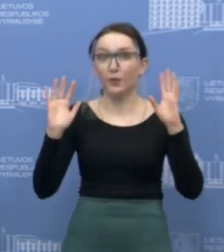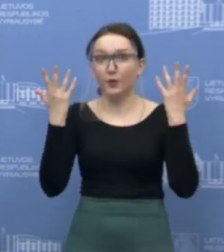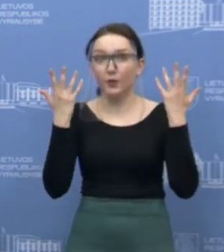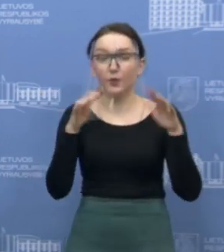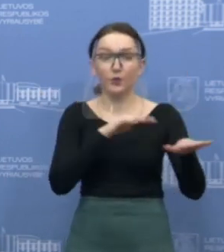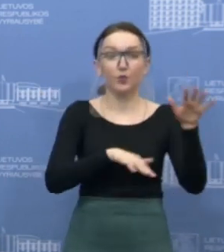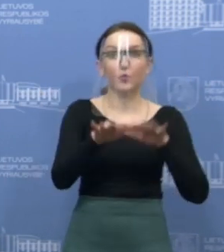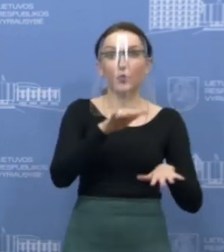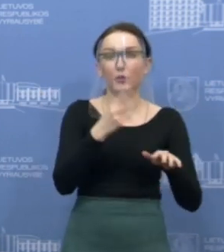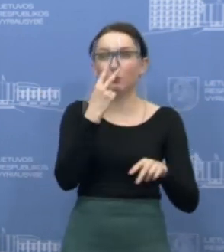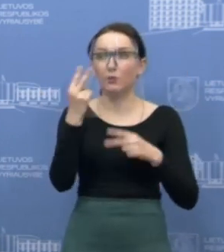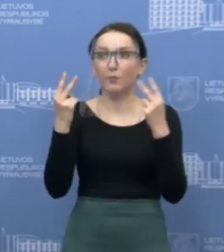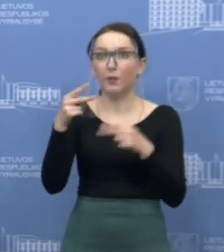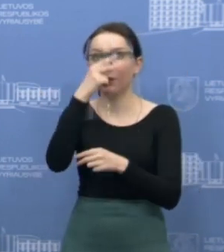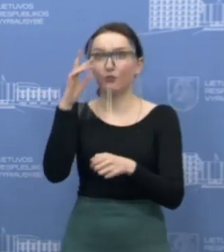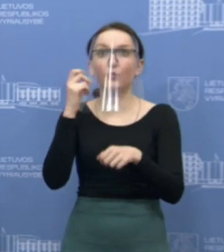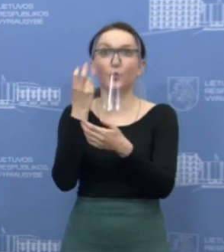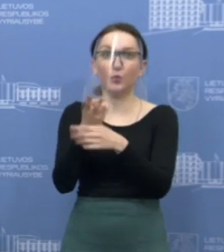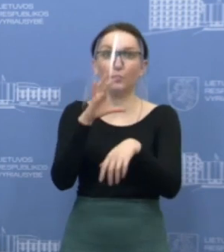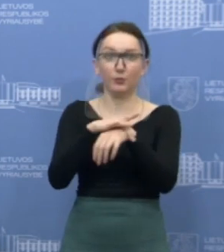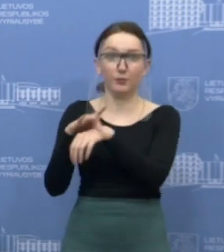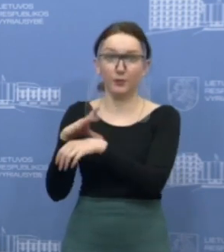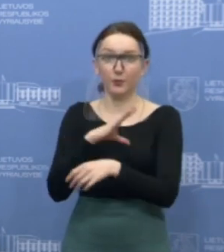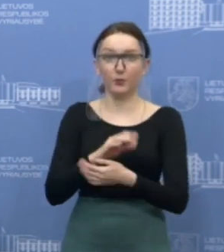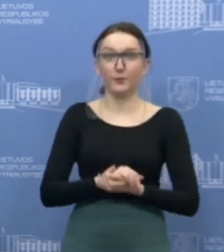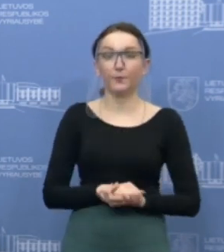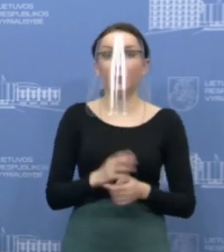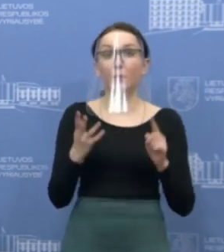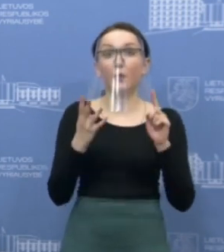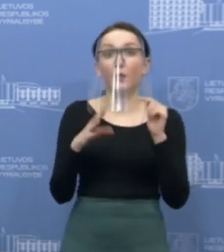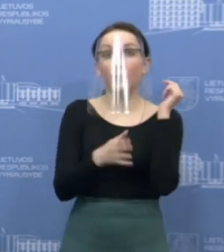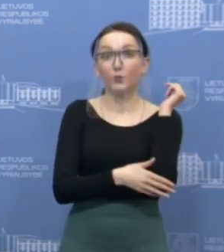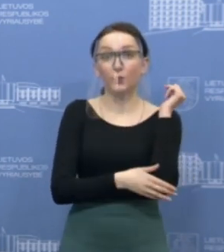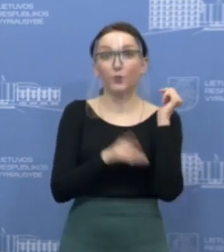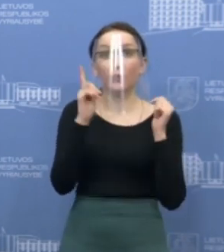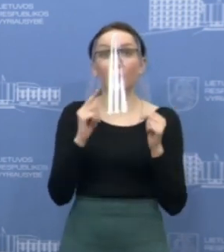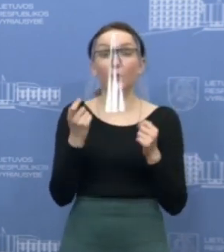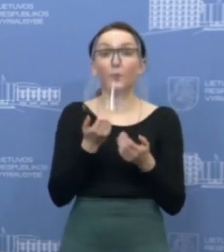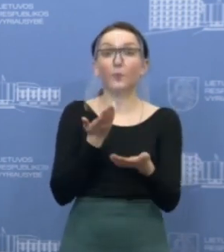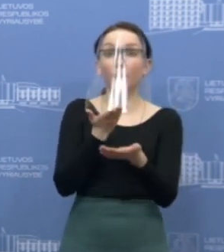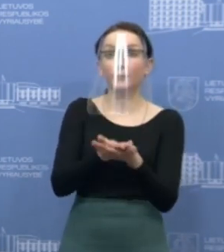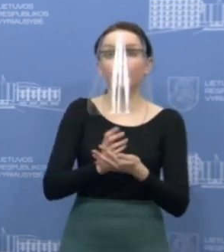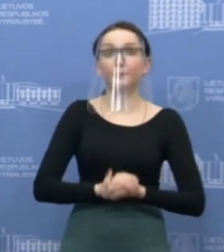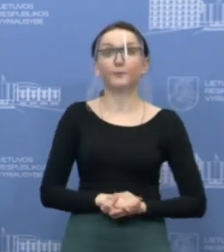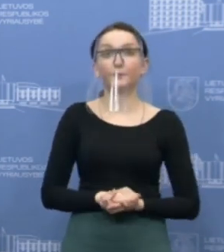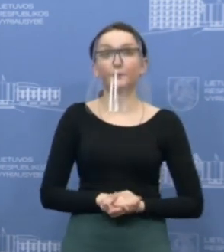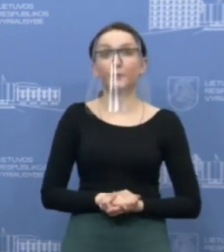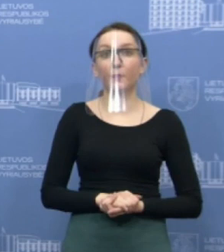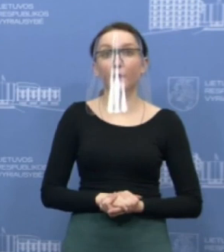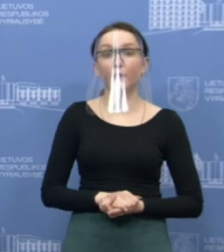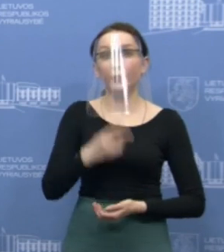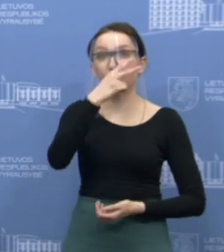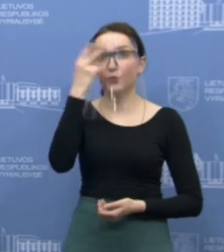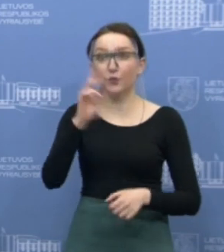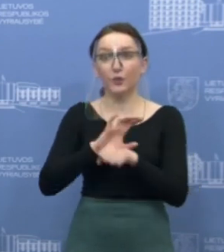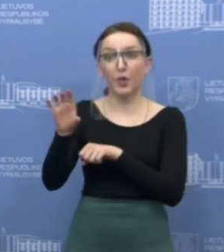situaciją keliose šalies ligoninėse. Ir paskutinis, ką norėčiau anonsuoti, tai yra atsižvelgianti